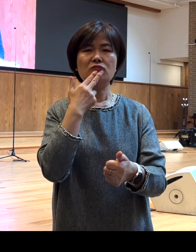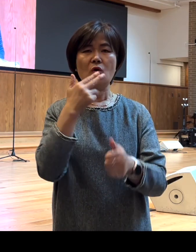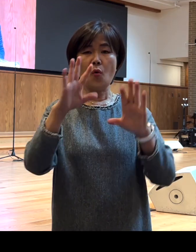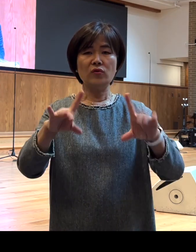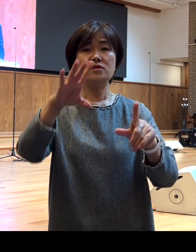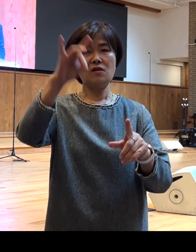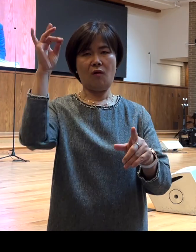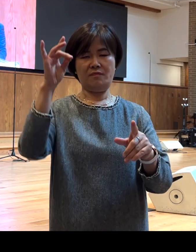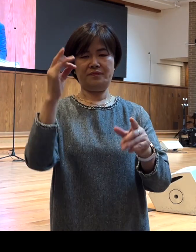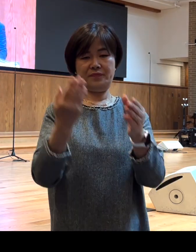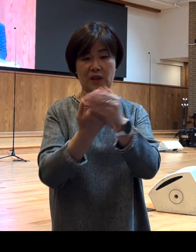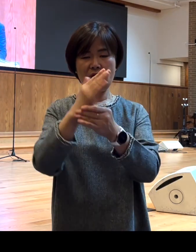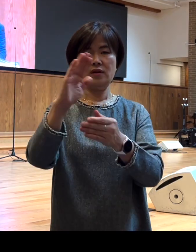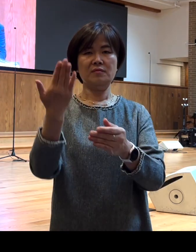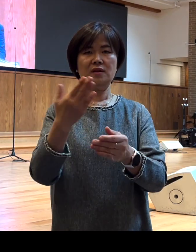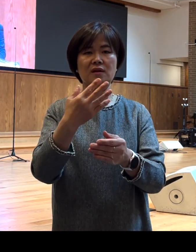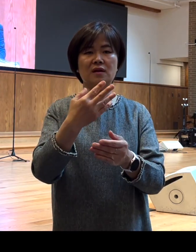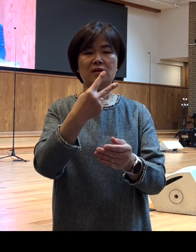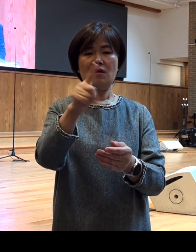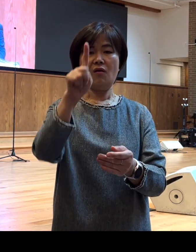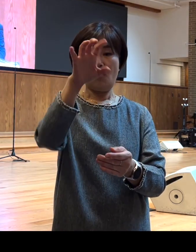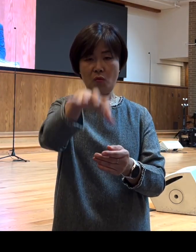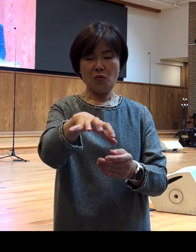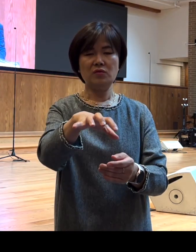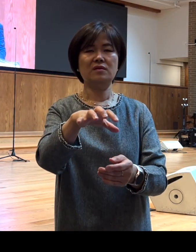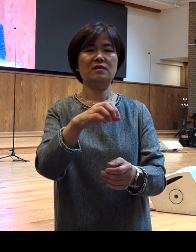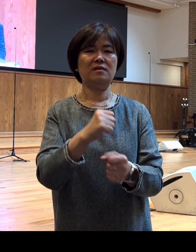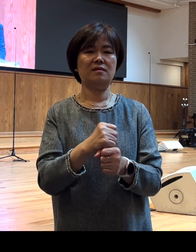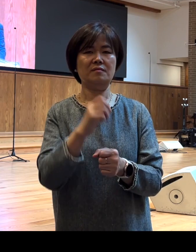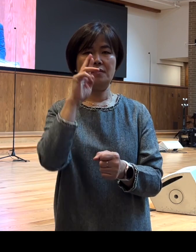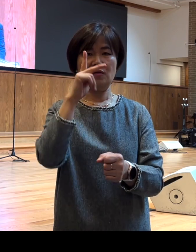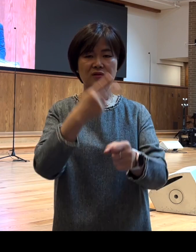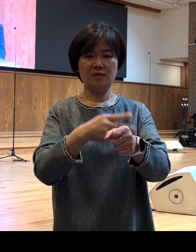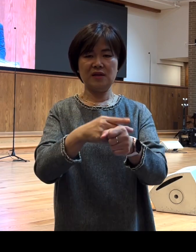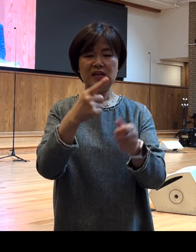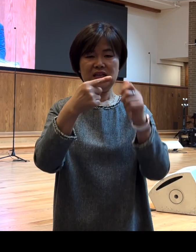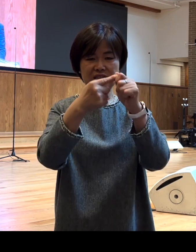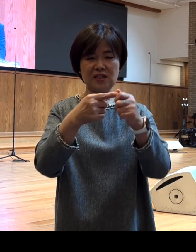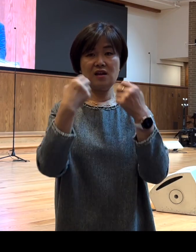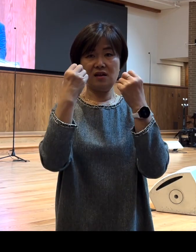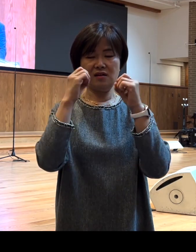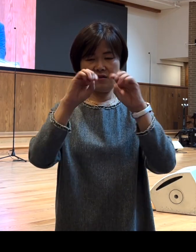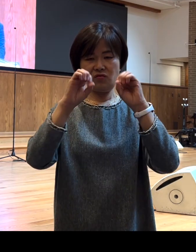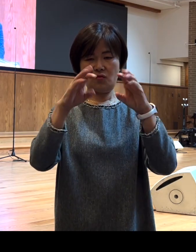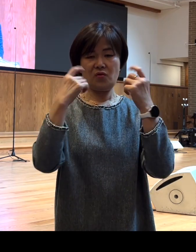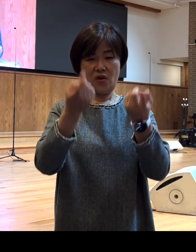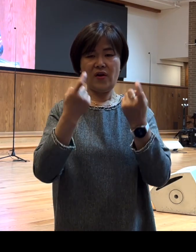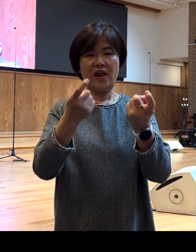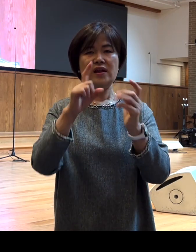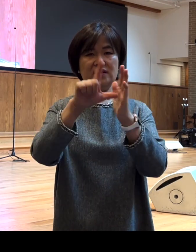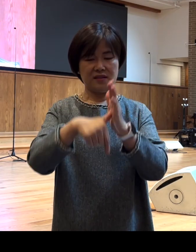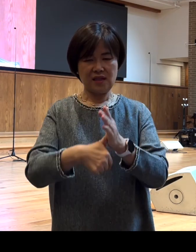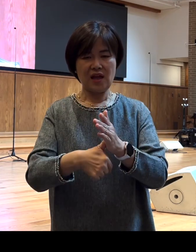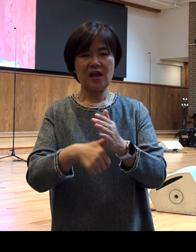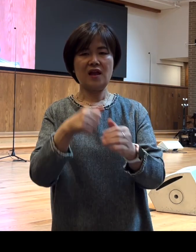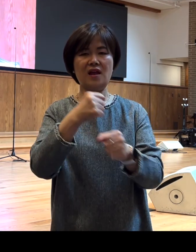인물인데 이 더베라고 하는 지역은 바울이 1차 전도여행을 했을 때 이고니온과 루스드라와